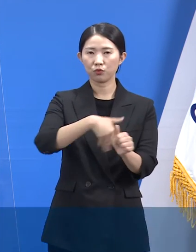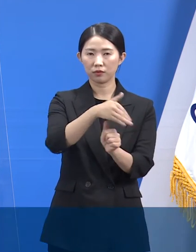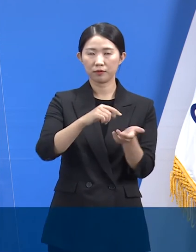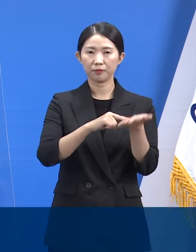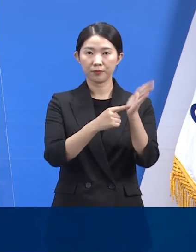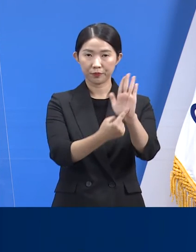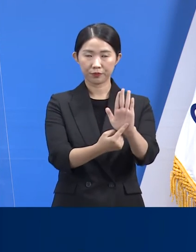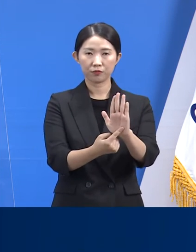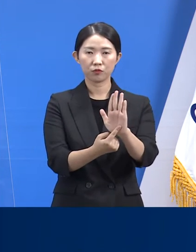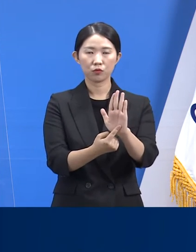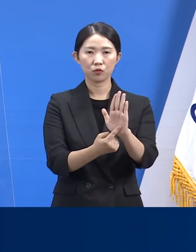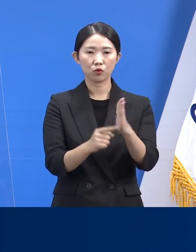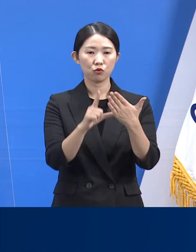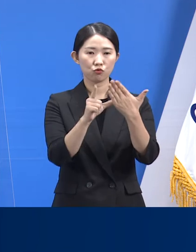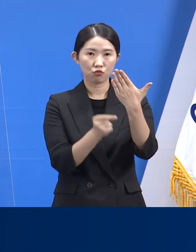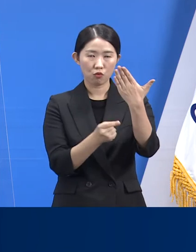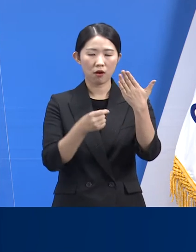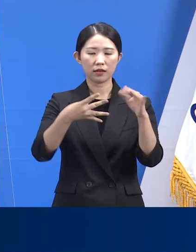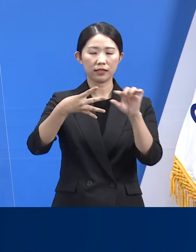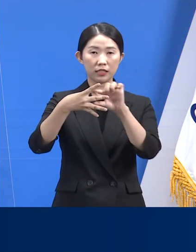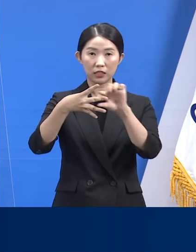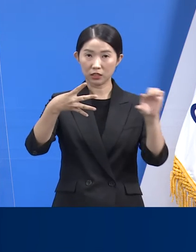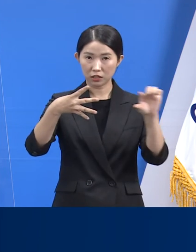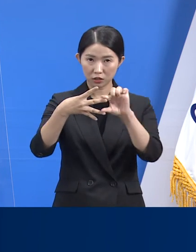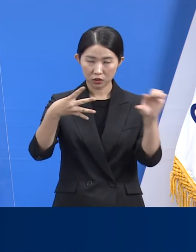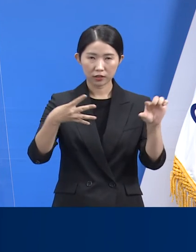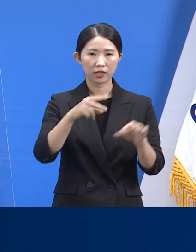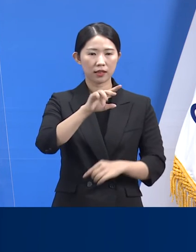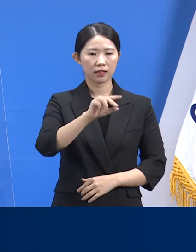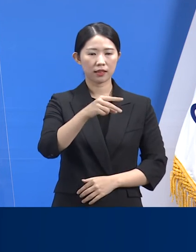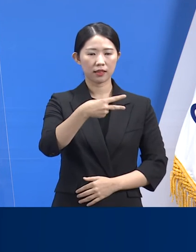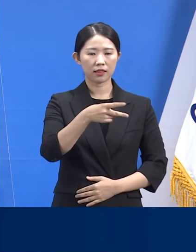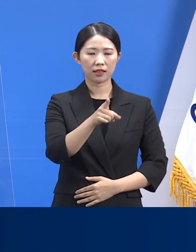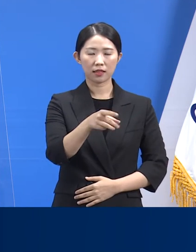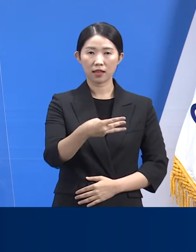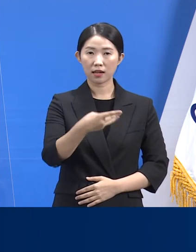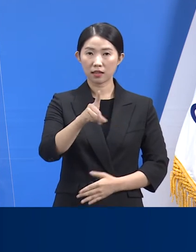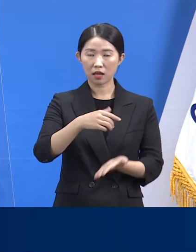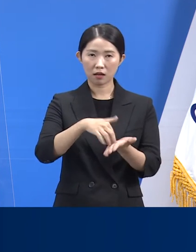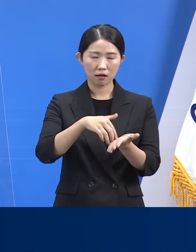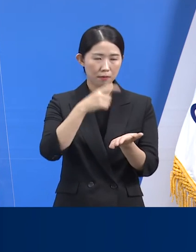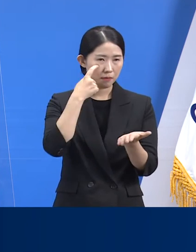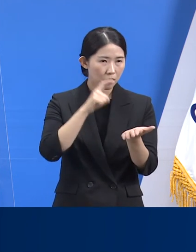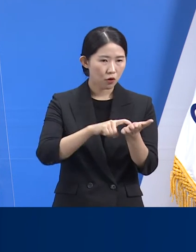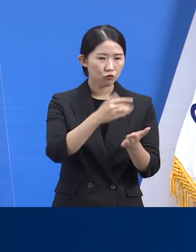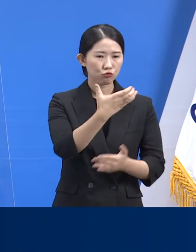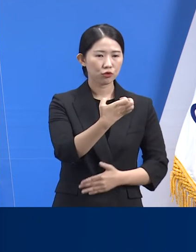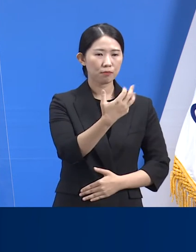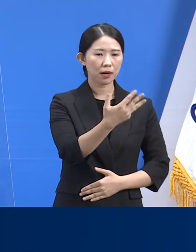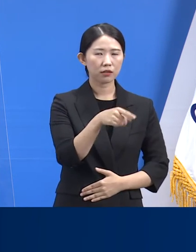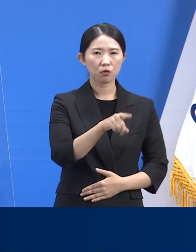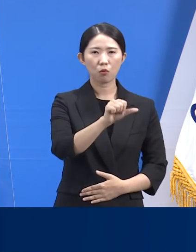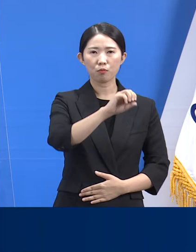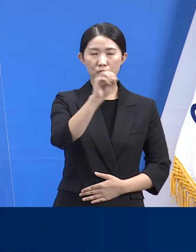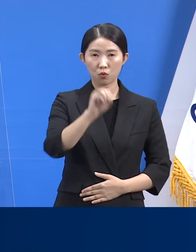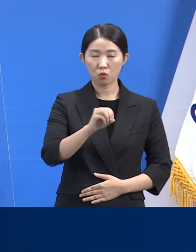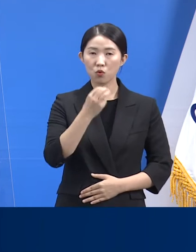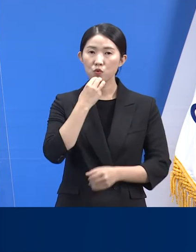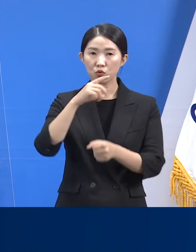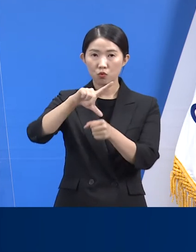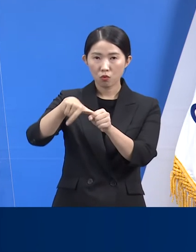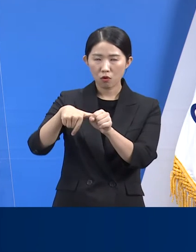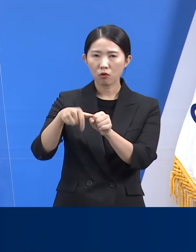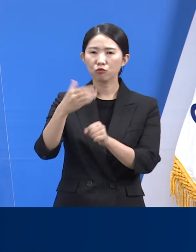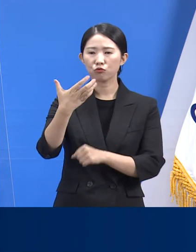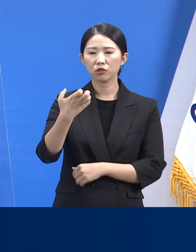9월 2주차 전국 국내 감염 사례 중 델타 변이 검출률은 98.5%이며 수도권의 델타 변이 검출률은 98